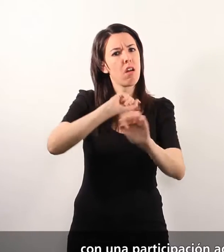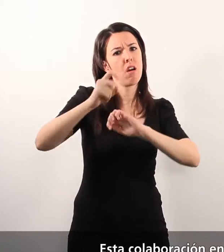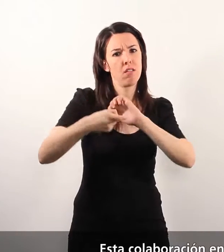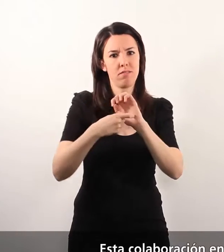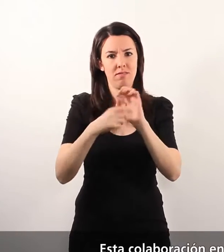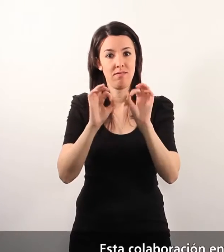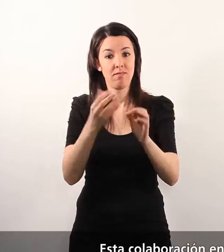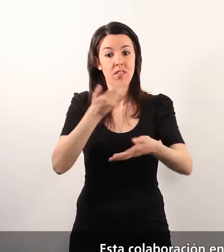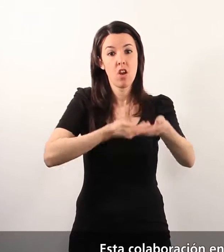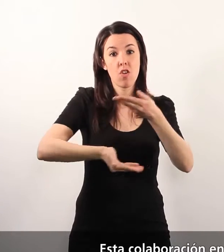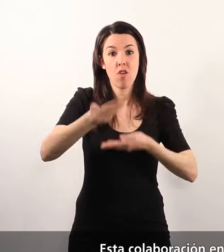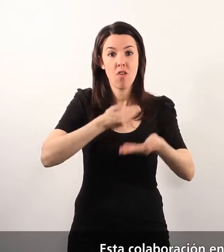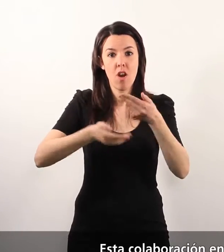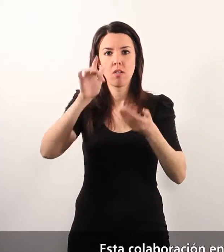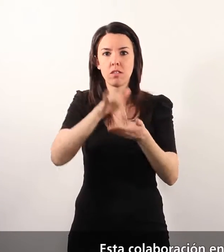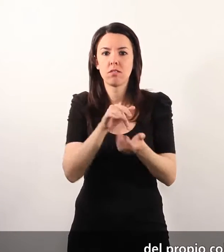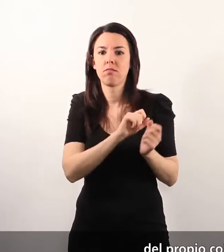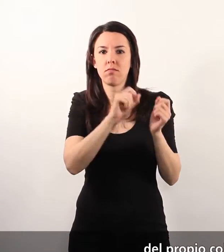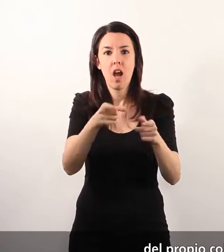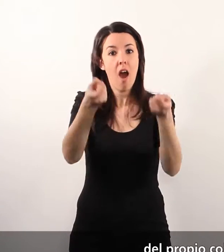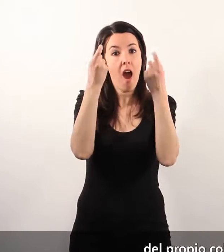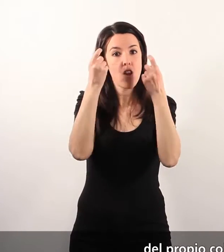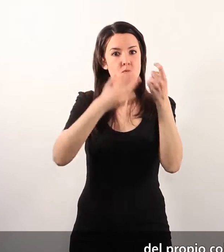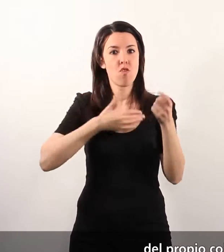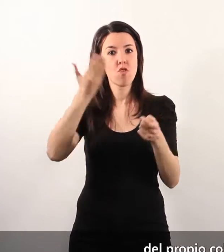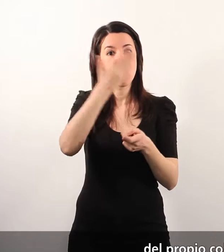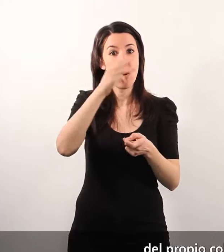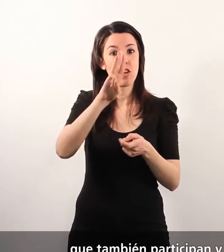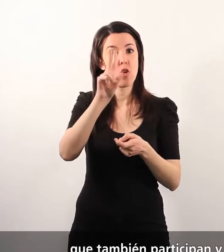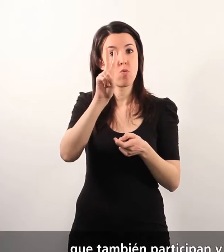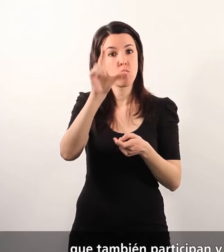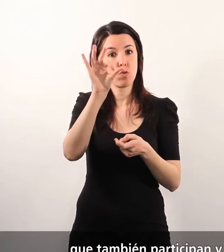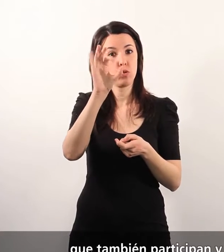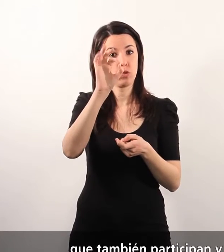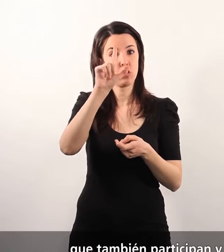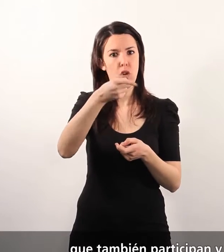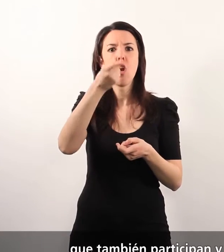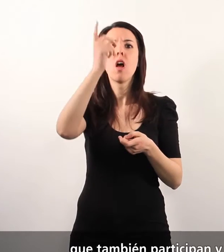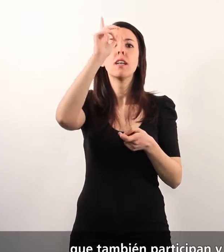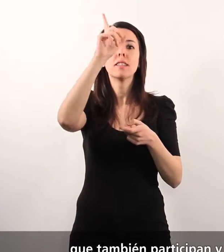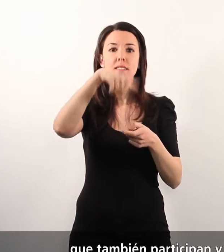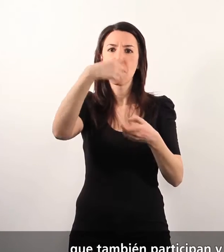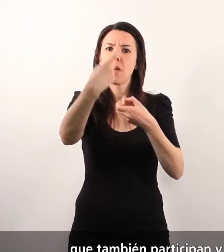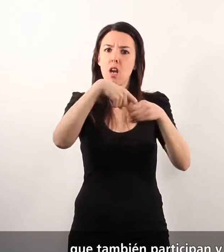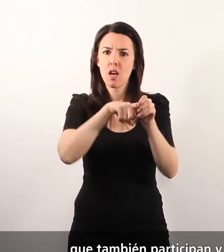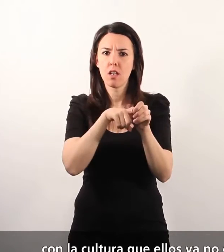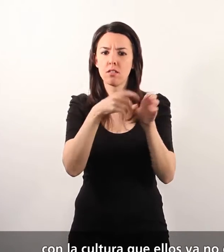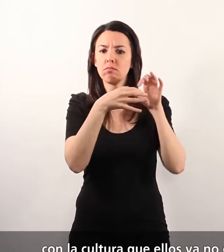Esta colaboración enriquece a los alumnos del propio Colegio de Pusol, que también participan y lo relaciona directamente con la